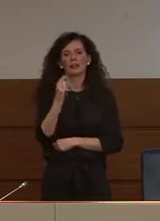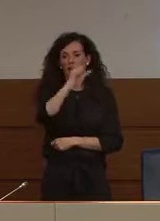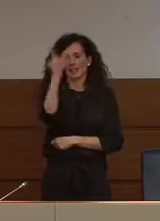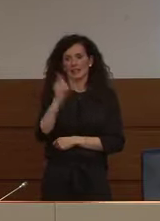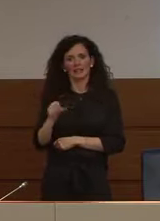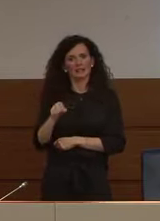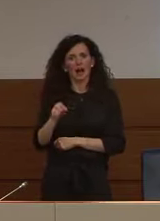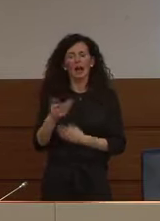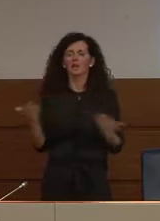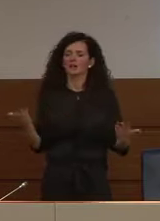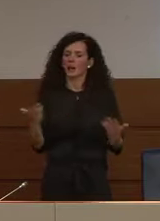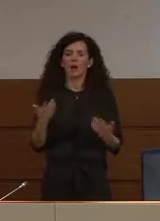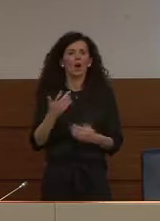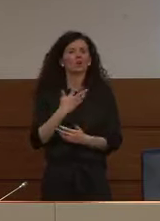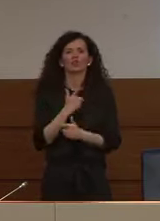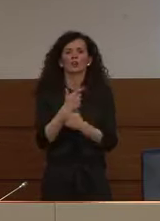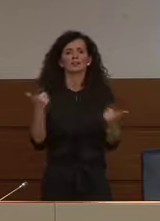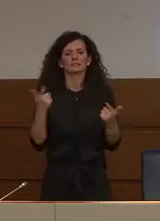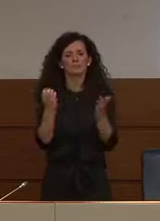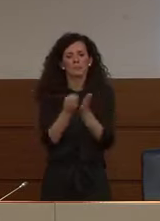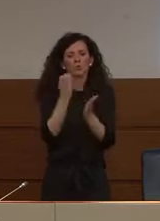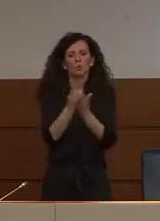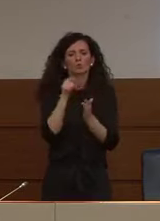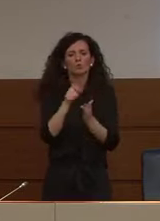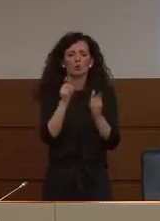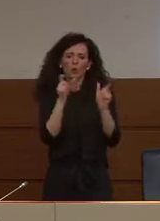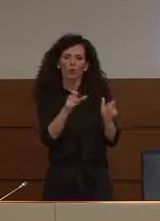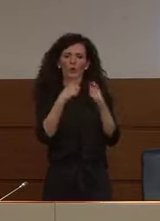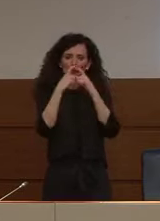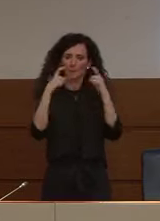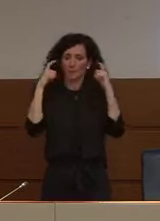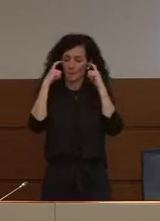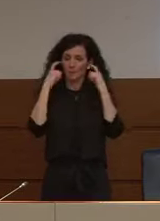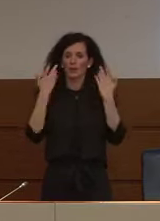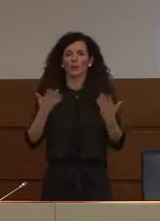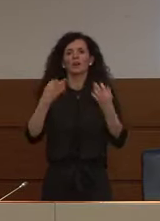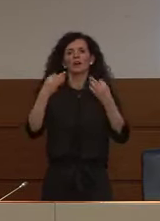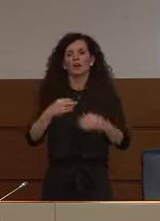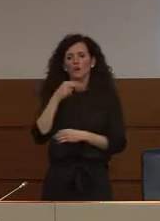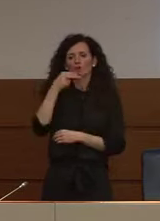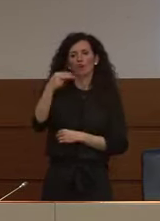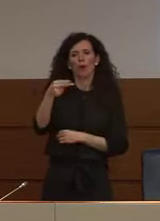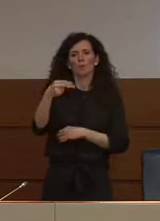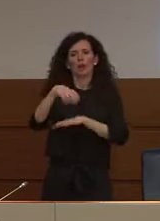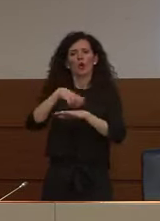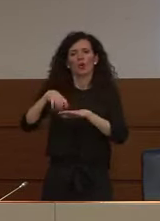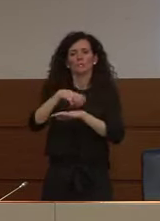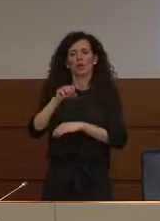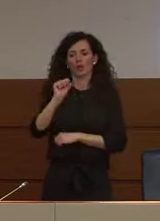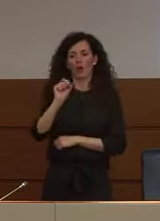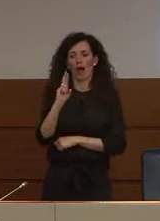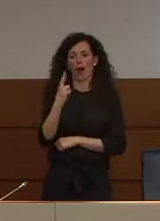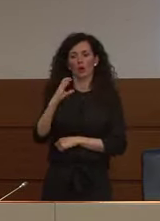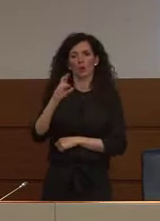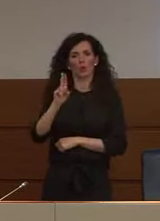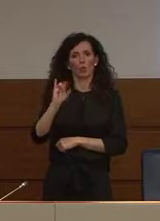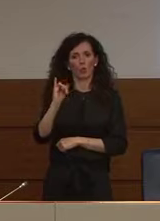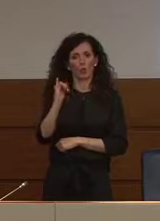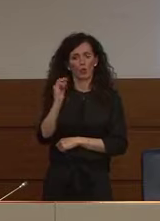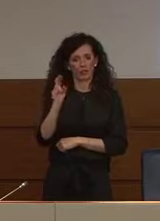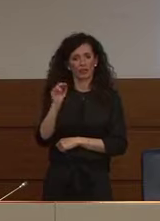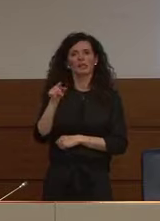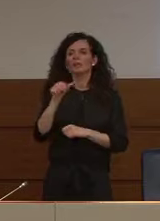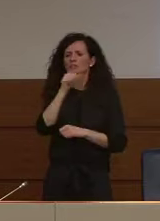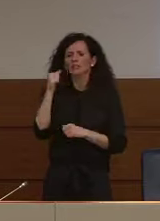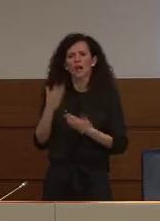esistono produzioni di questo tipo e la nomina del commissario Arcuri è per supportare il